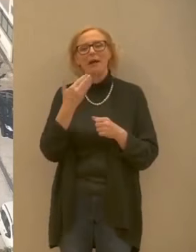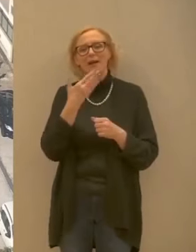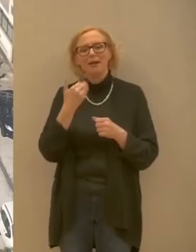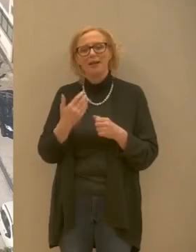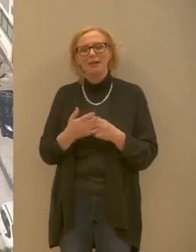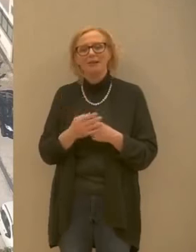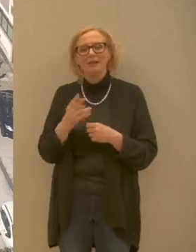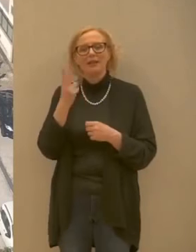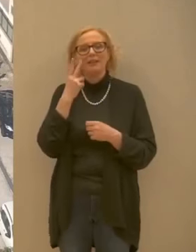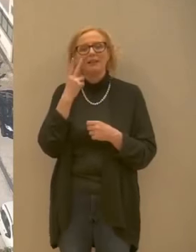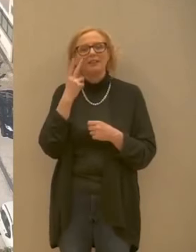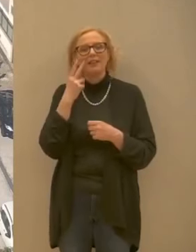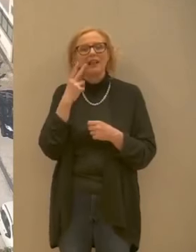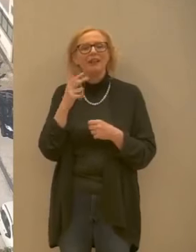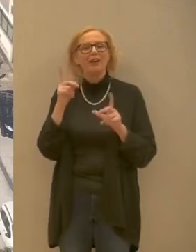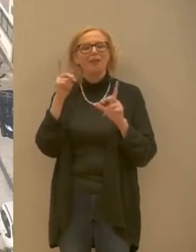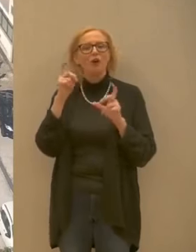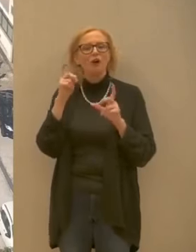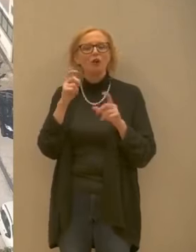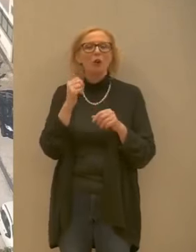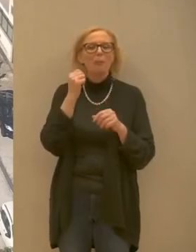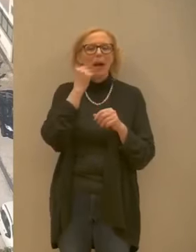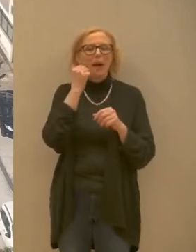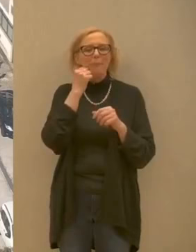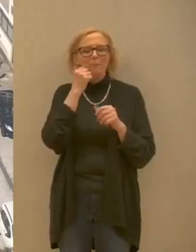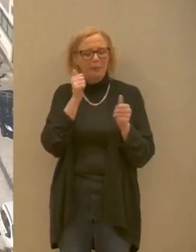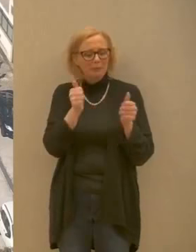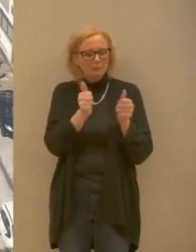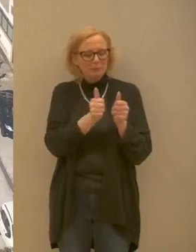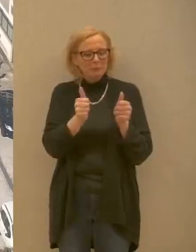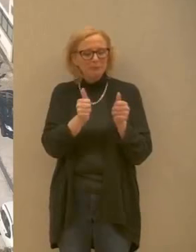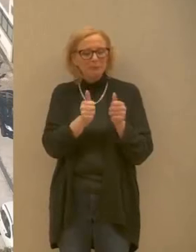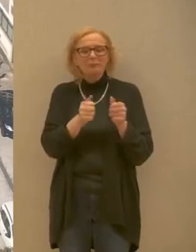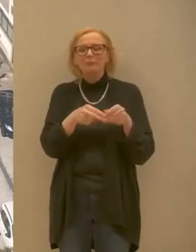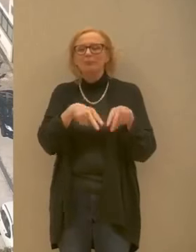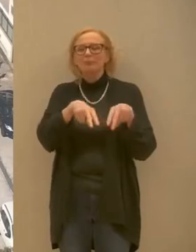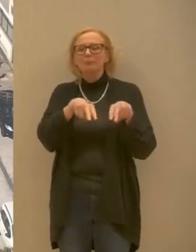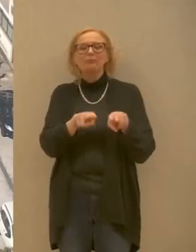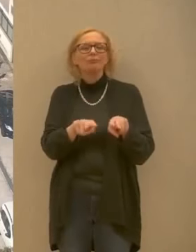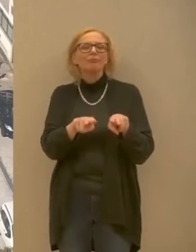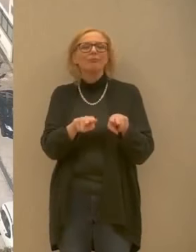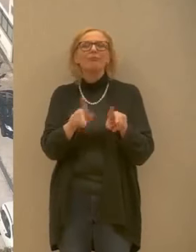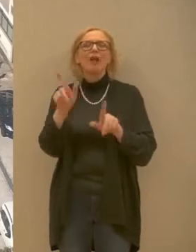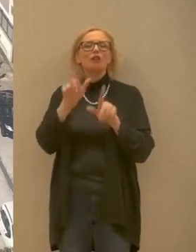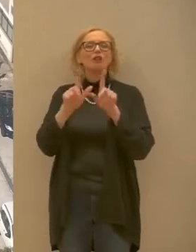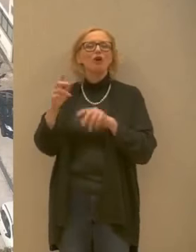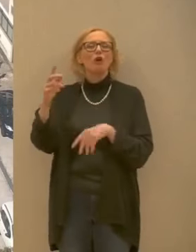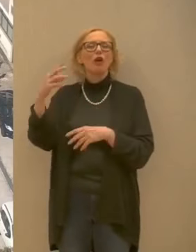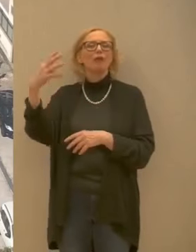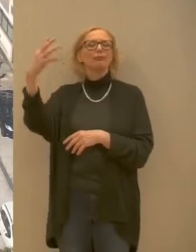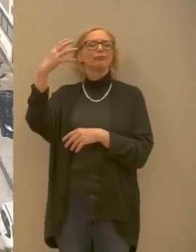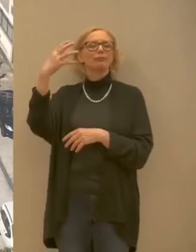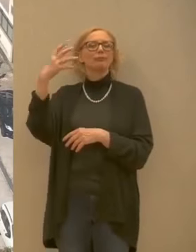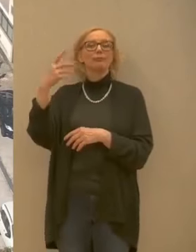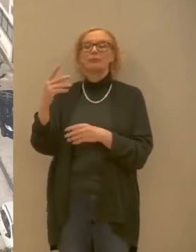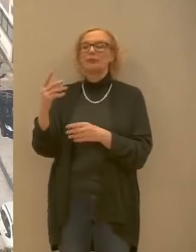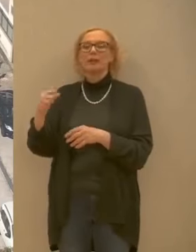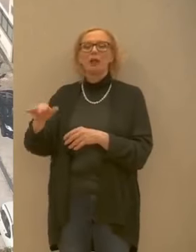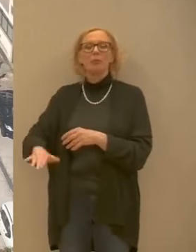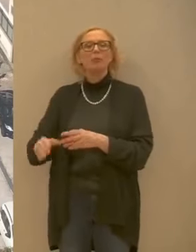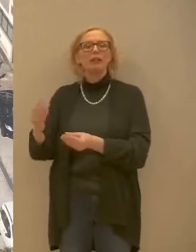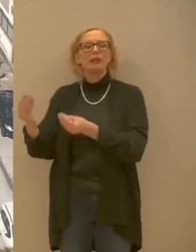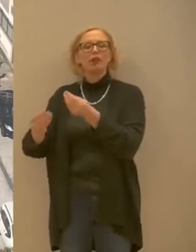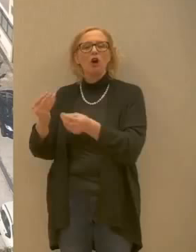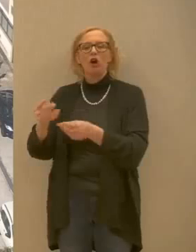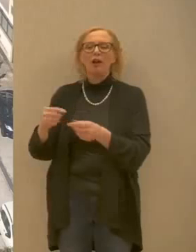mostrando vede alcune mamme che sono una accanto all'altra distesa a prendere il sole con i bambini che giocano e a poca distanza c'è una signora anziana